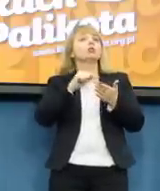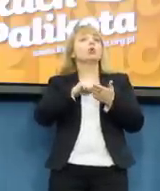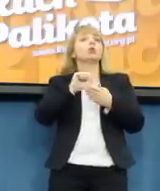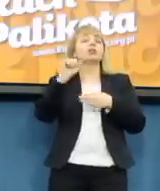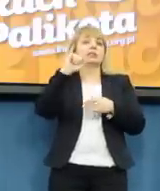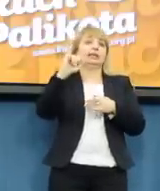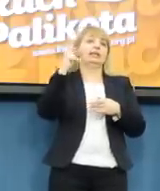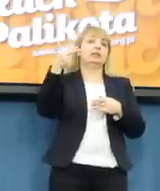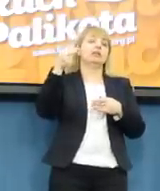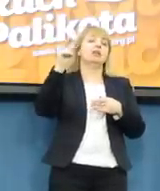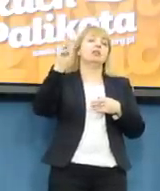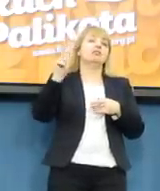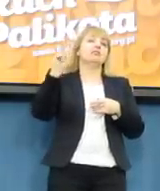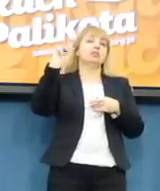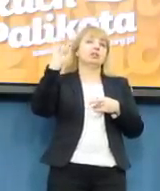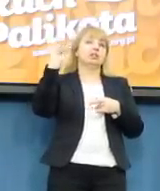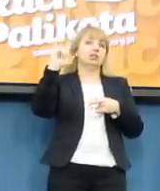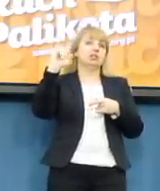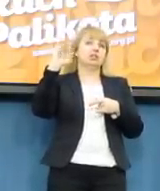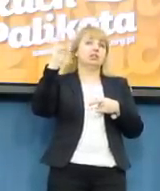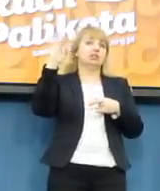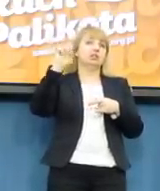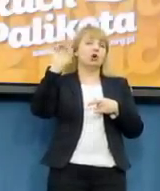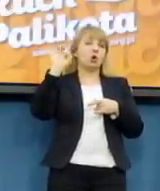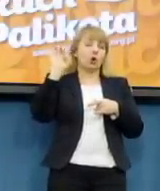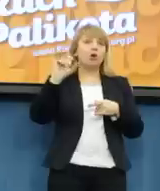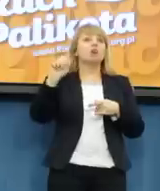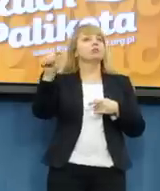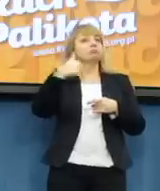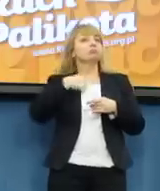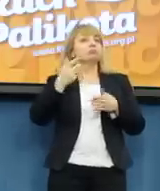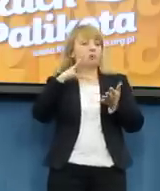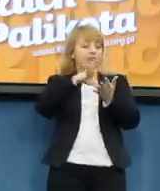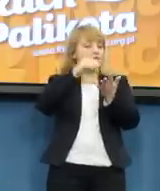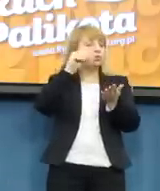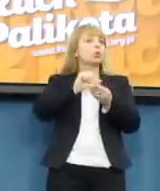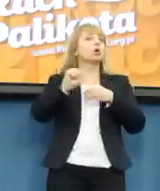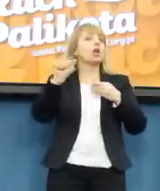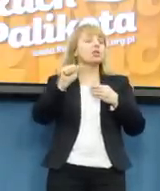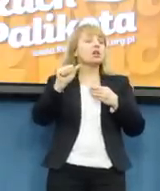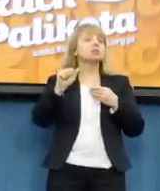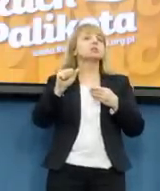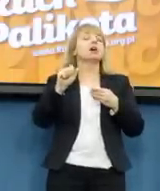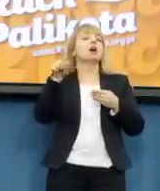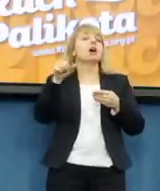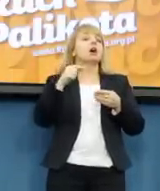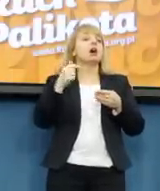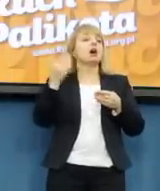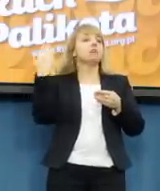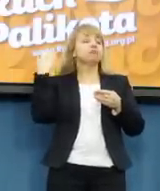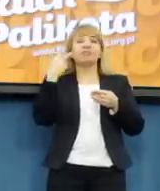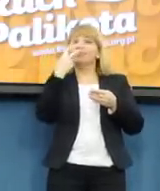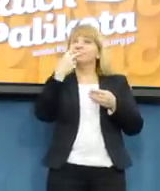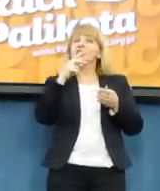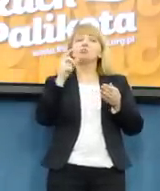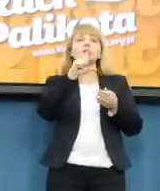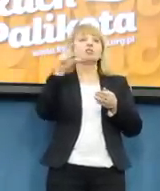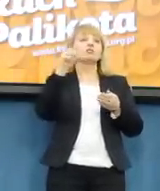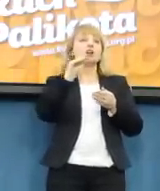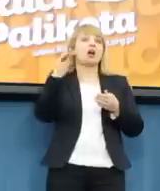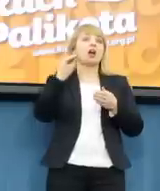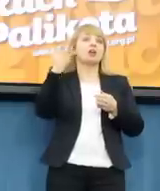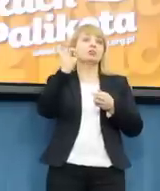który w ten sposób pomógł wielu bezdzietnym parom. A jak wiemy, chęć posiadania dziecka jest jedną z